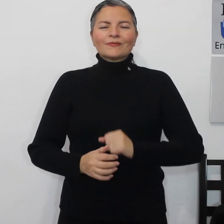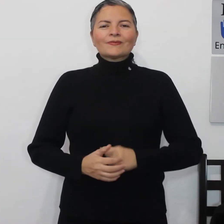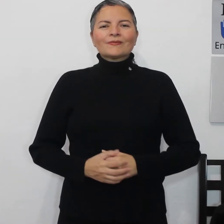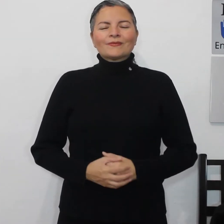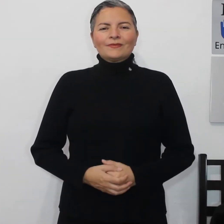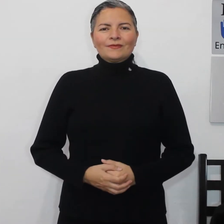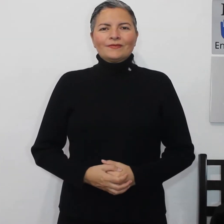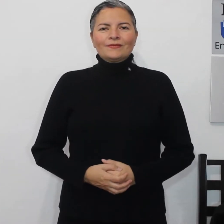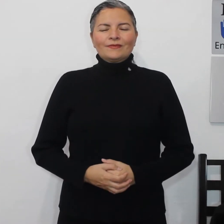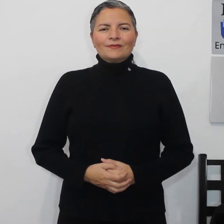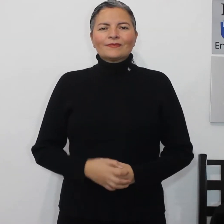cebolla,